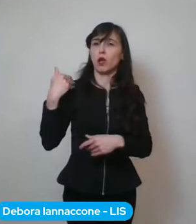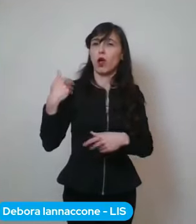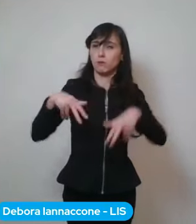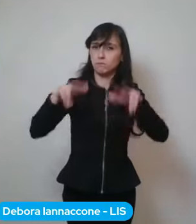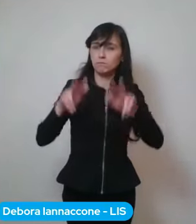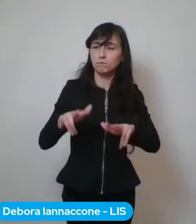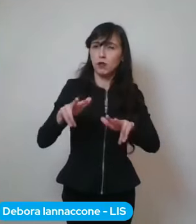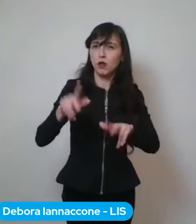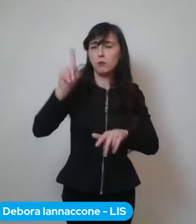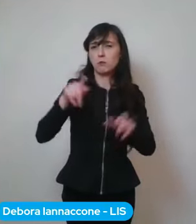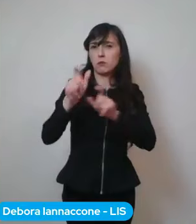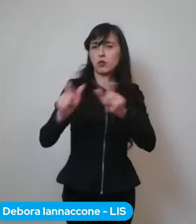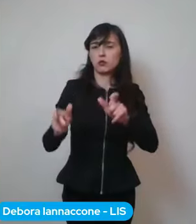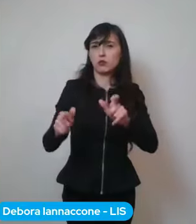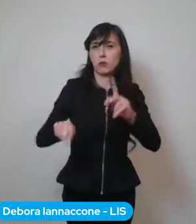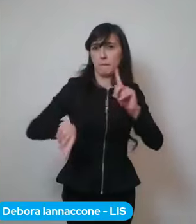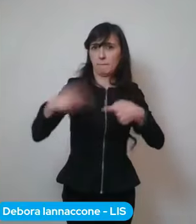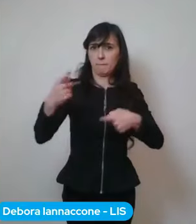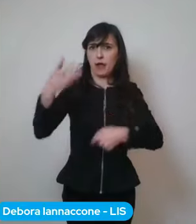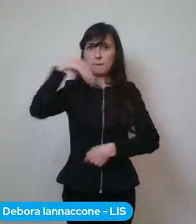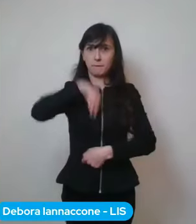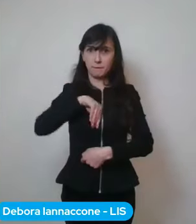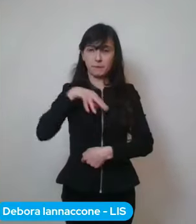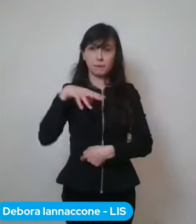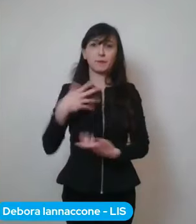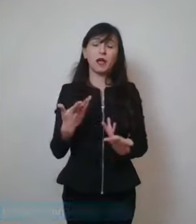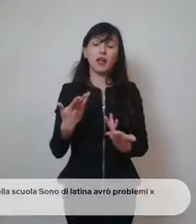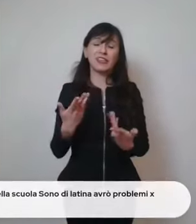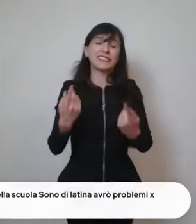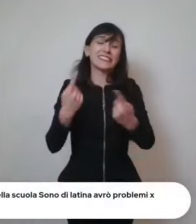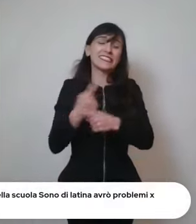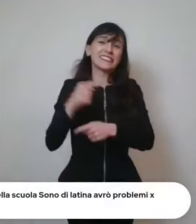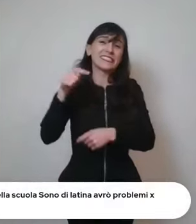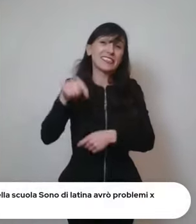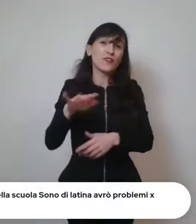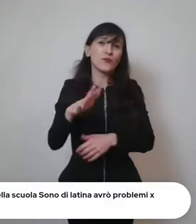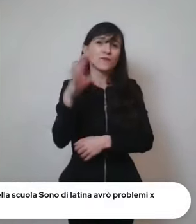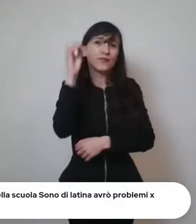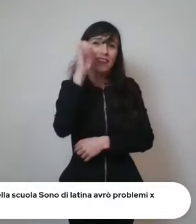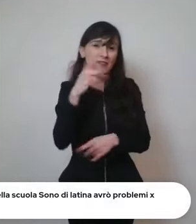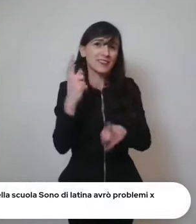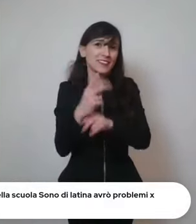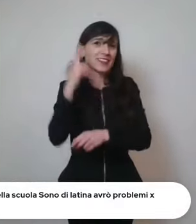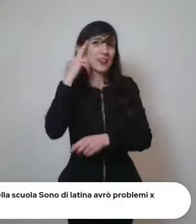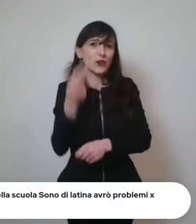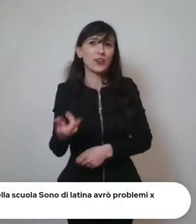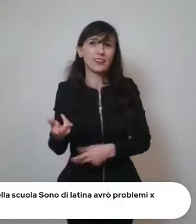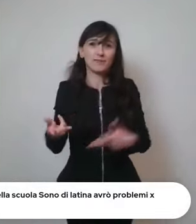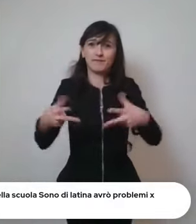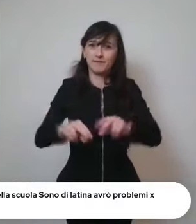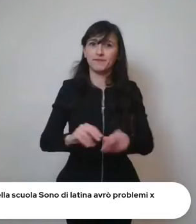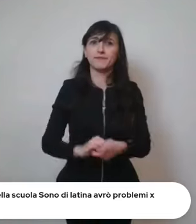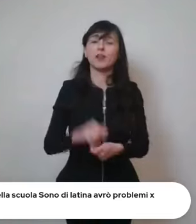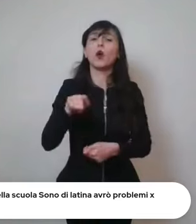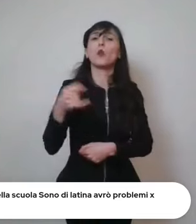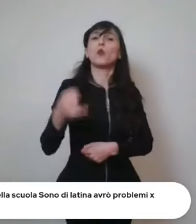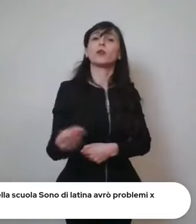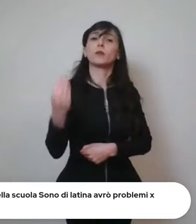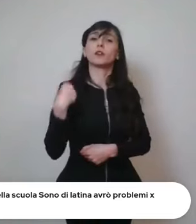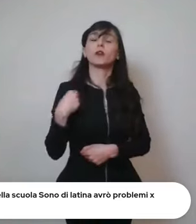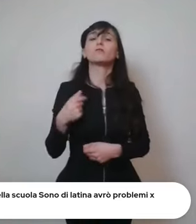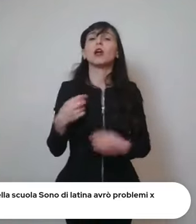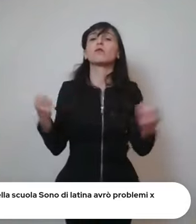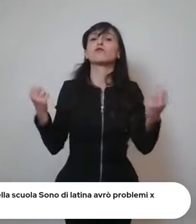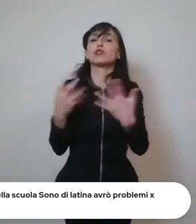precedente adesso ecco ce ne dobbiamo purtroppo rinfrescare. Eh un'ultima domanda. Il diciannove andrò appomessi a fare il